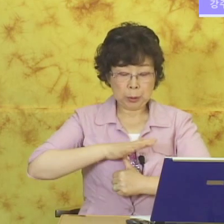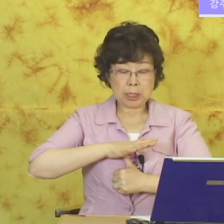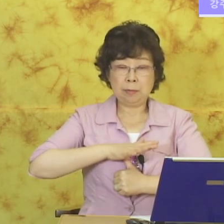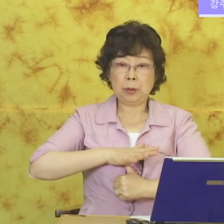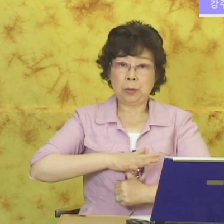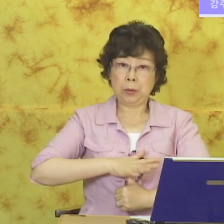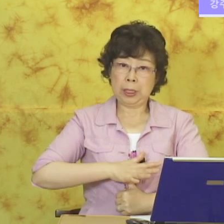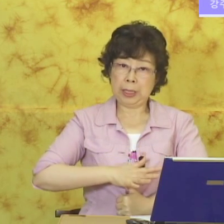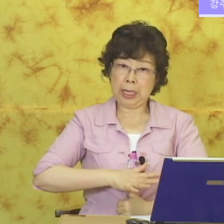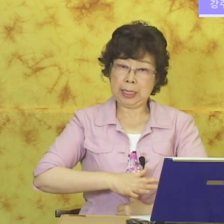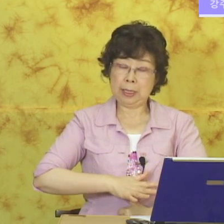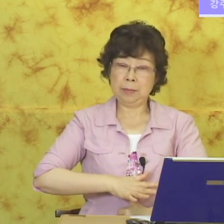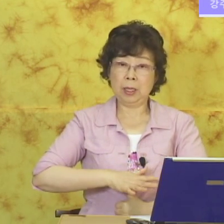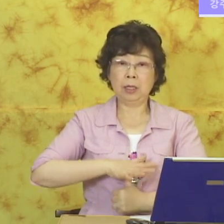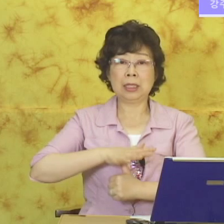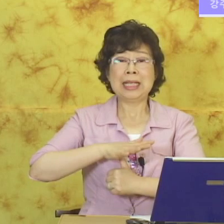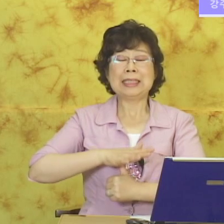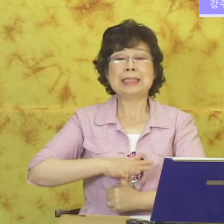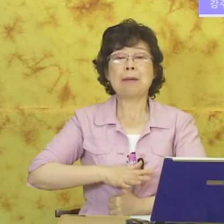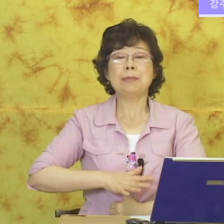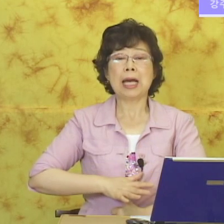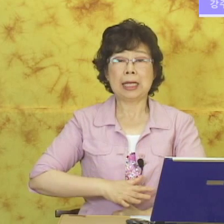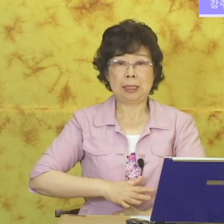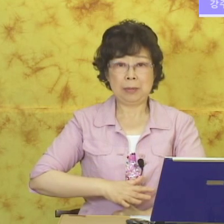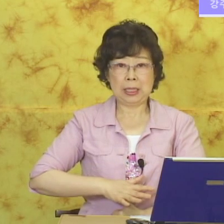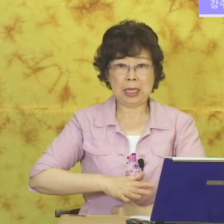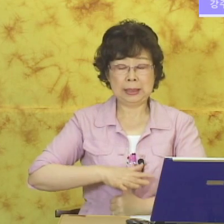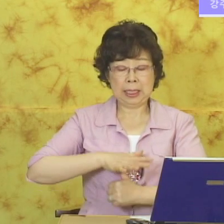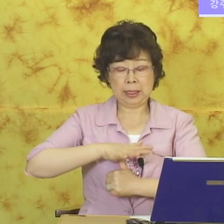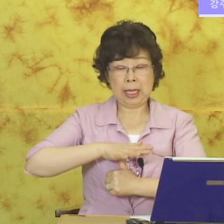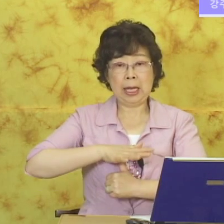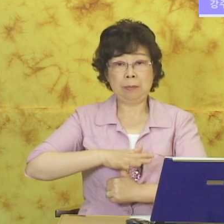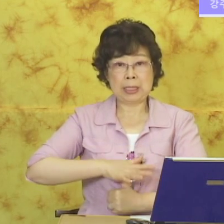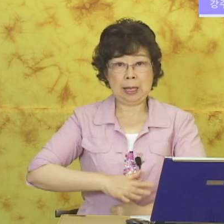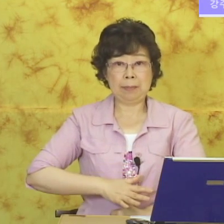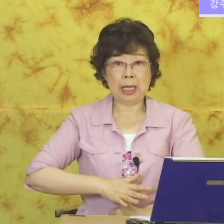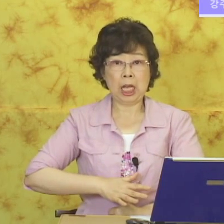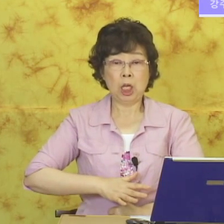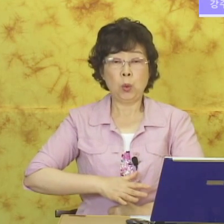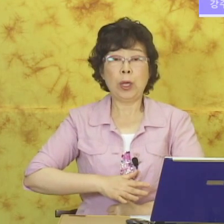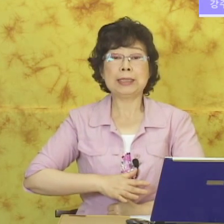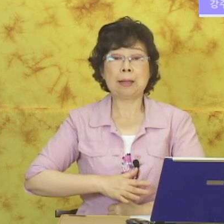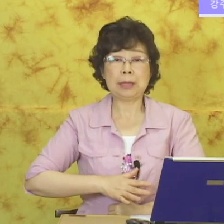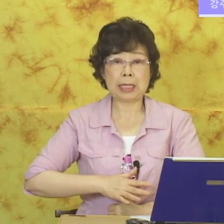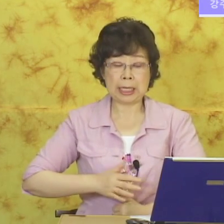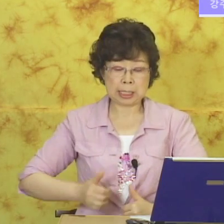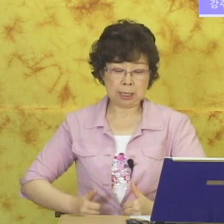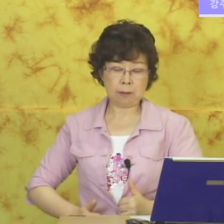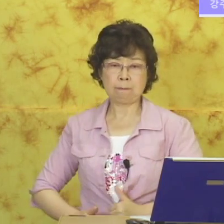접촉에서 밑으로 이렇게 내리면 참다가 됩니다. 자 이렇게 하면 참다. 왜 참다냐. 자 이거.